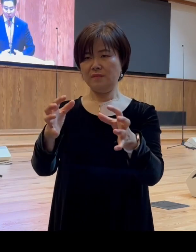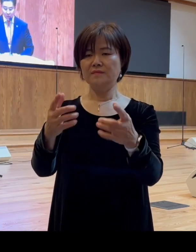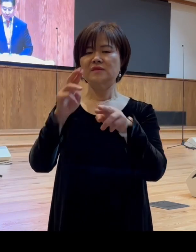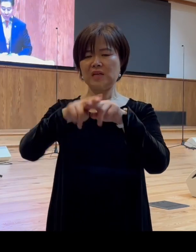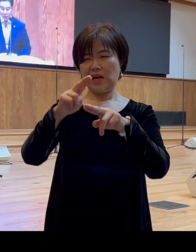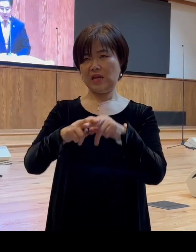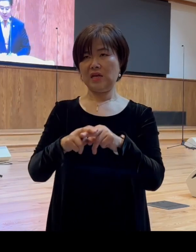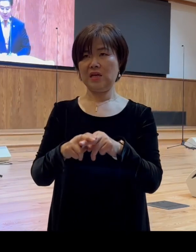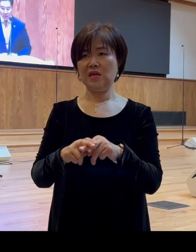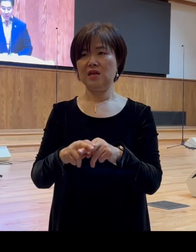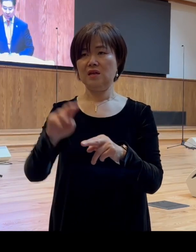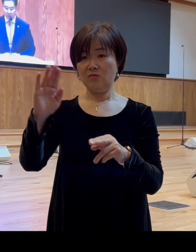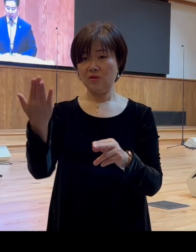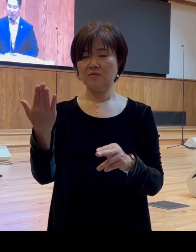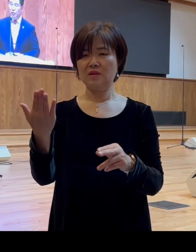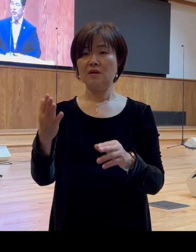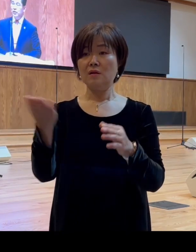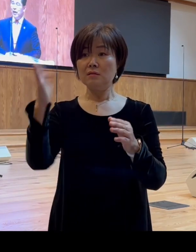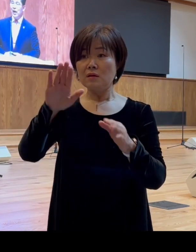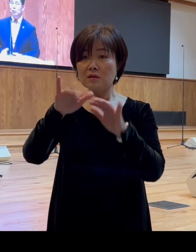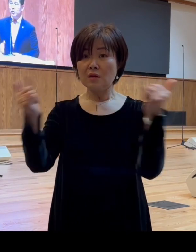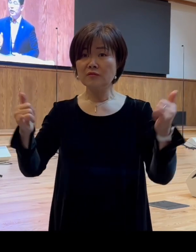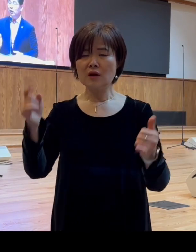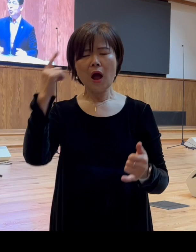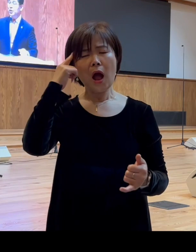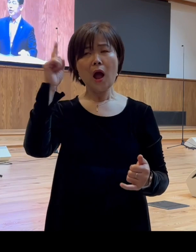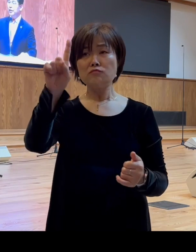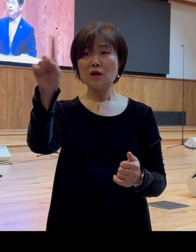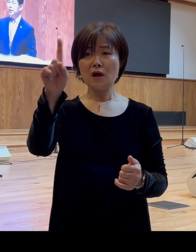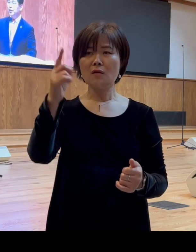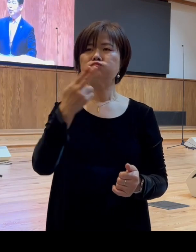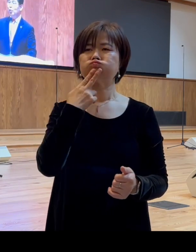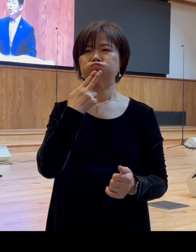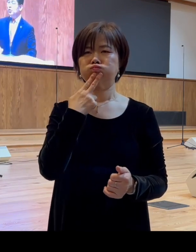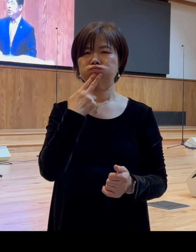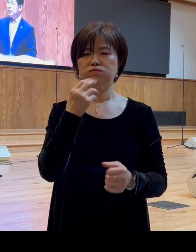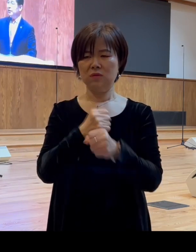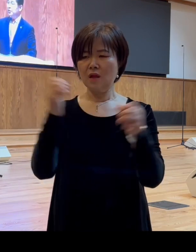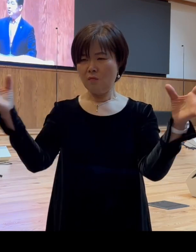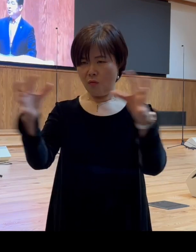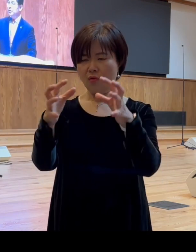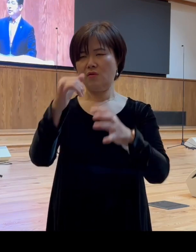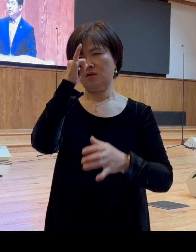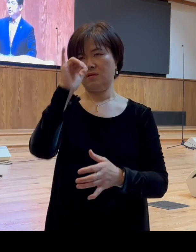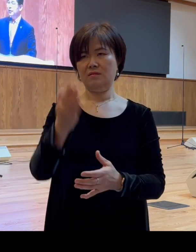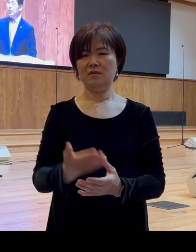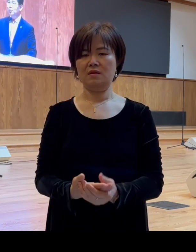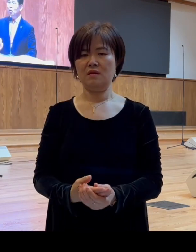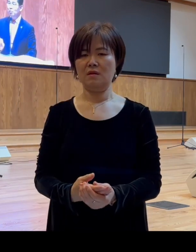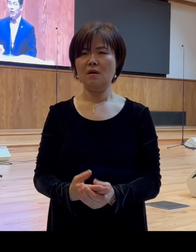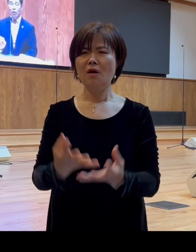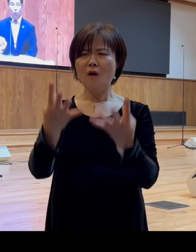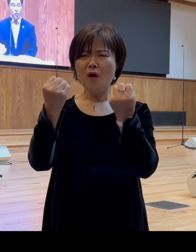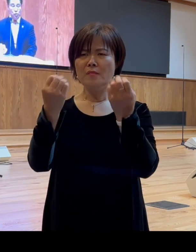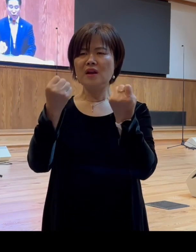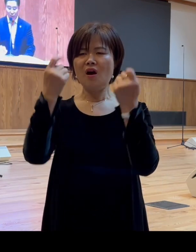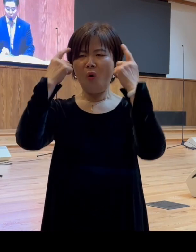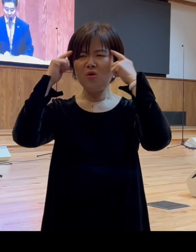불구하고 사람들은 아무 생각 없이 모여있었다는 것이죠 그럼 얼마나 어리석은 모습입니까